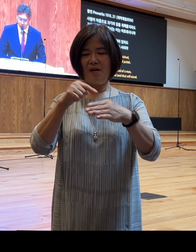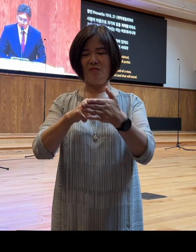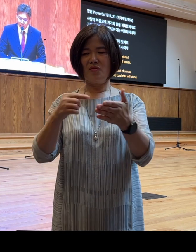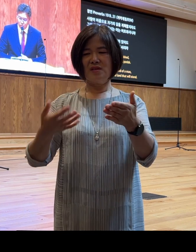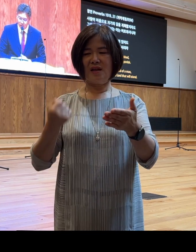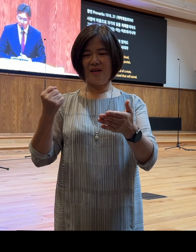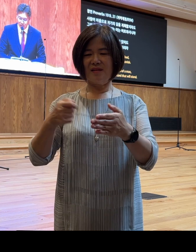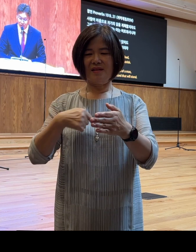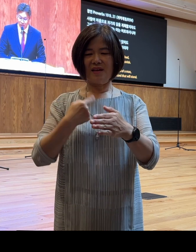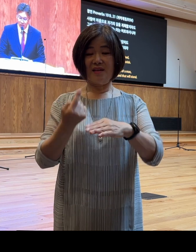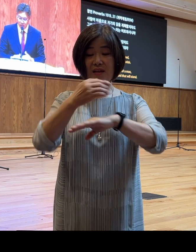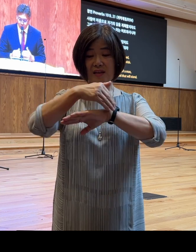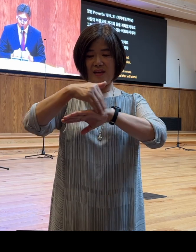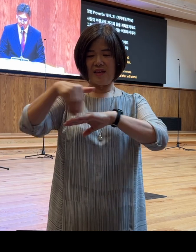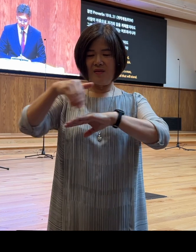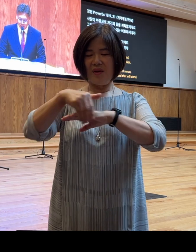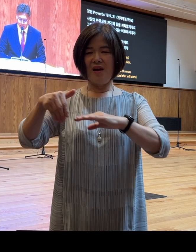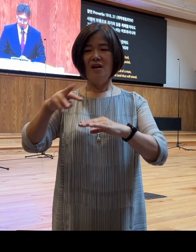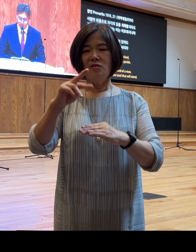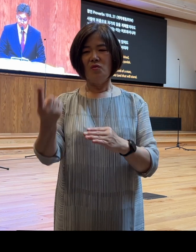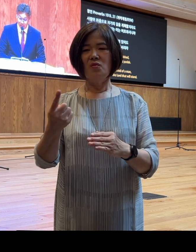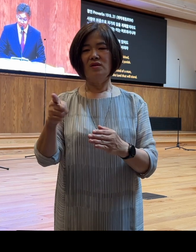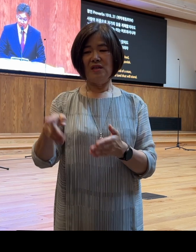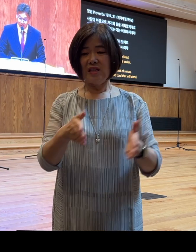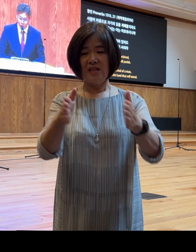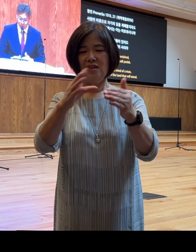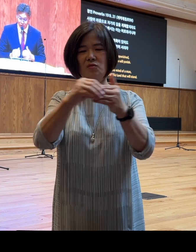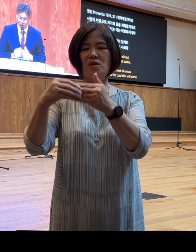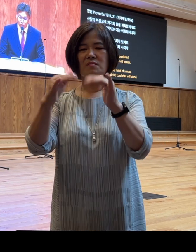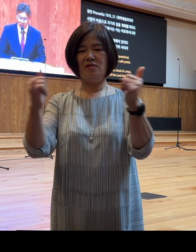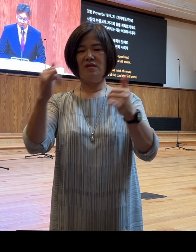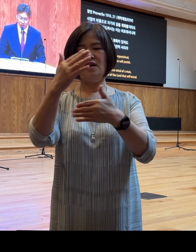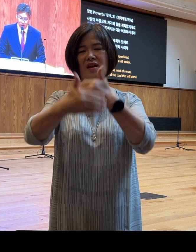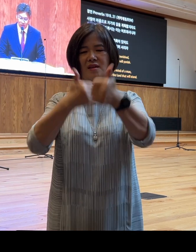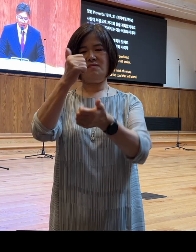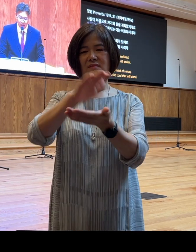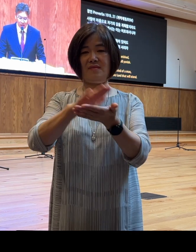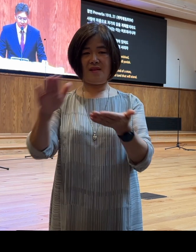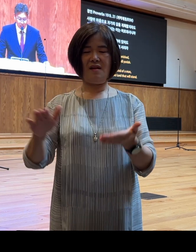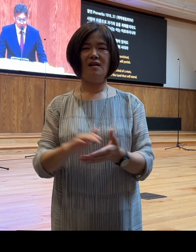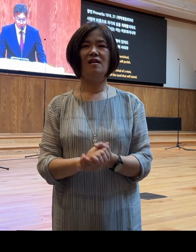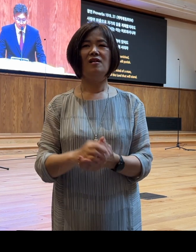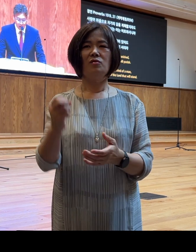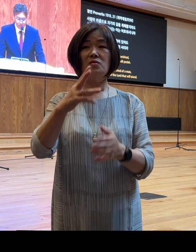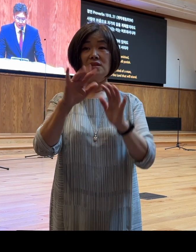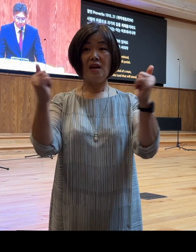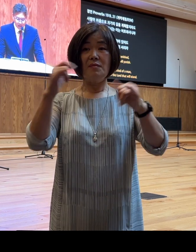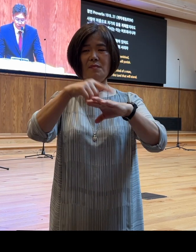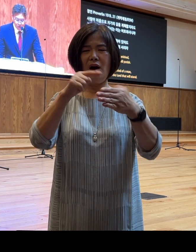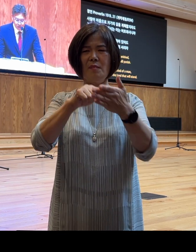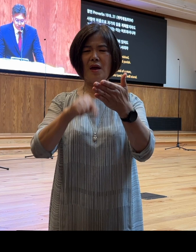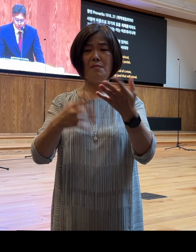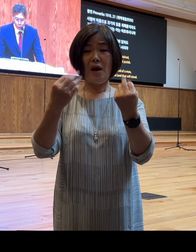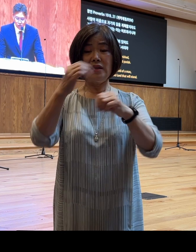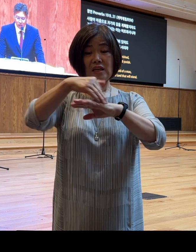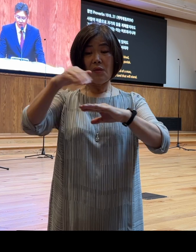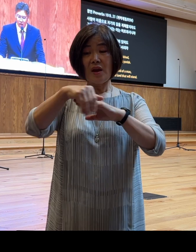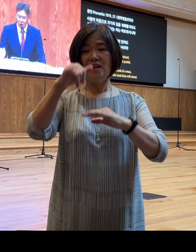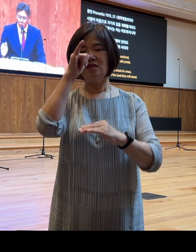인도하시는 분은 여호와 신이라 말씀합니다 그리고 자문서 19장 21절은 사람의 마음에는 많은 계획이 있어도 오직 여호와의